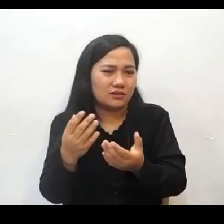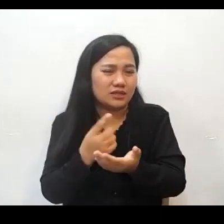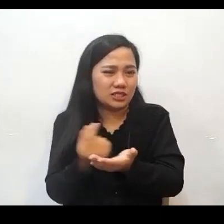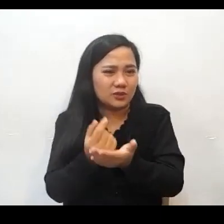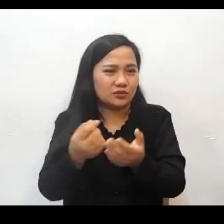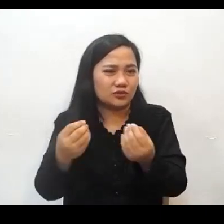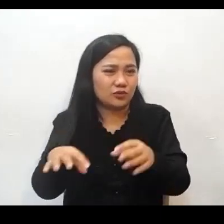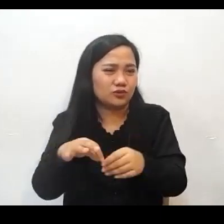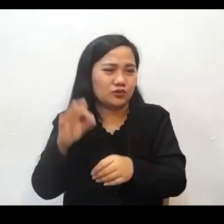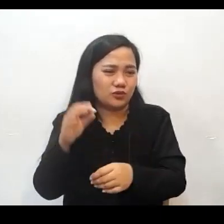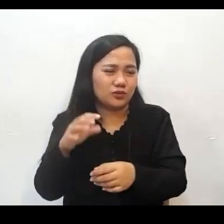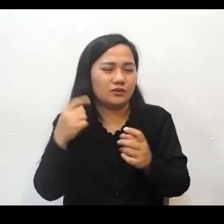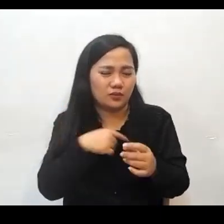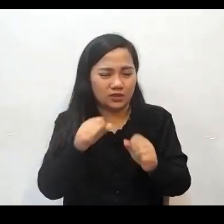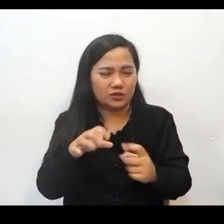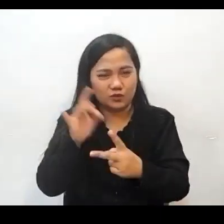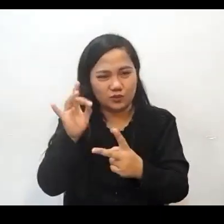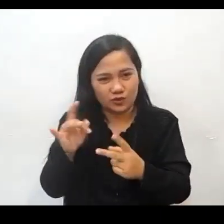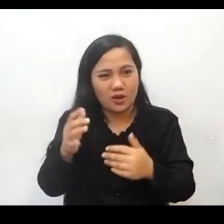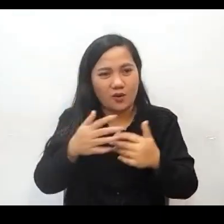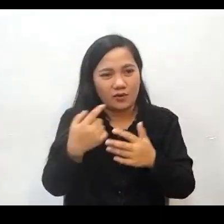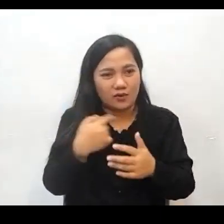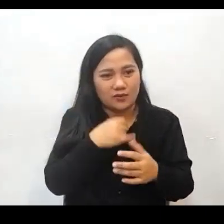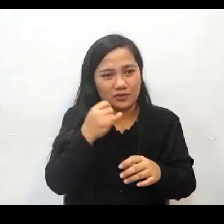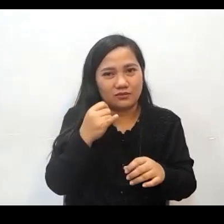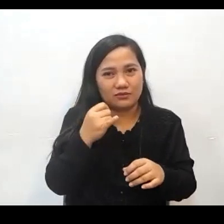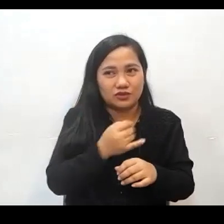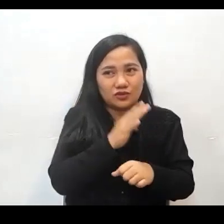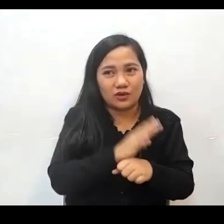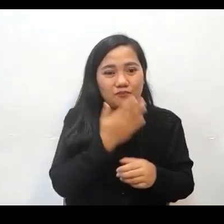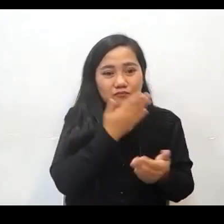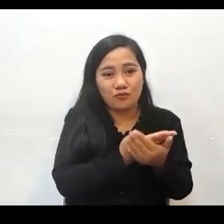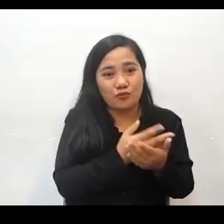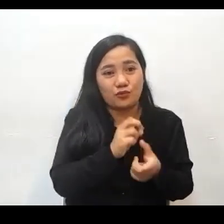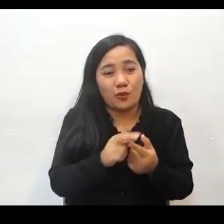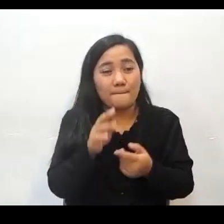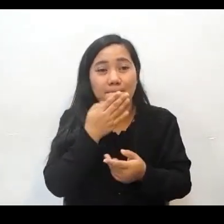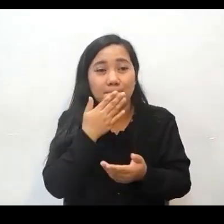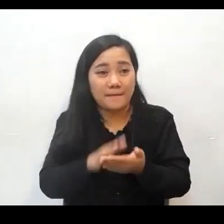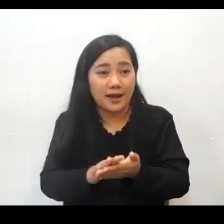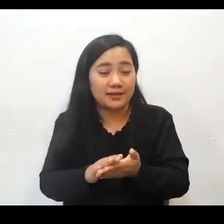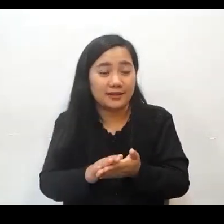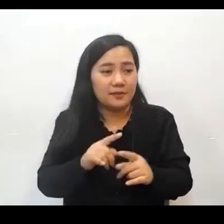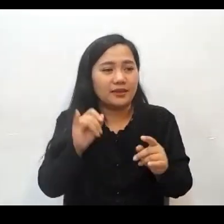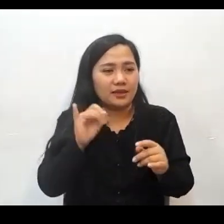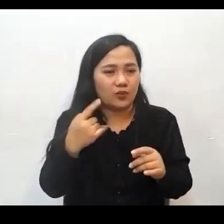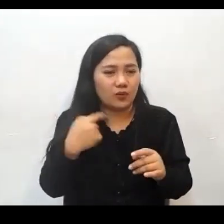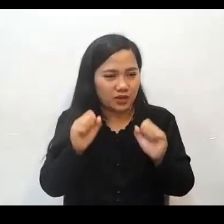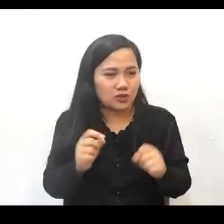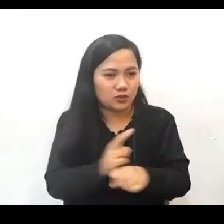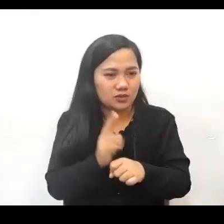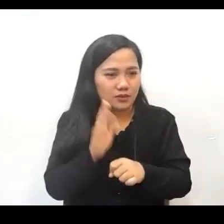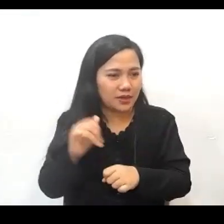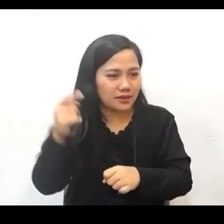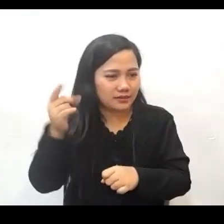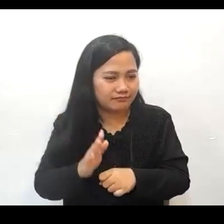Diyos piliin po natin yun So whether our job is good or bad if we can be used by God and if we can save